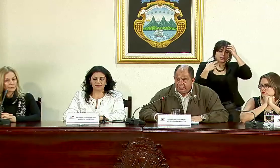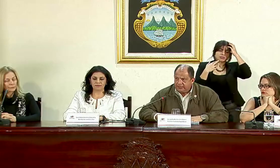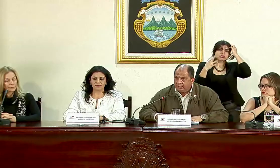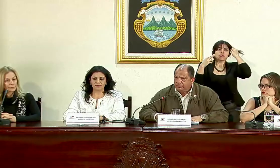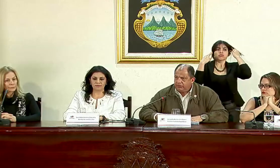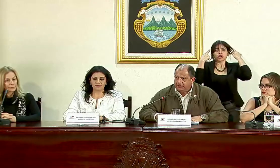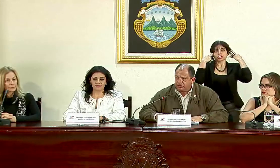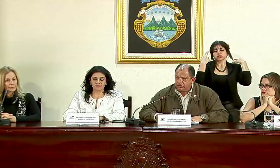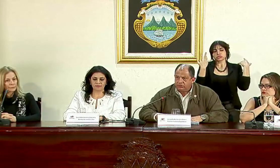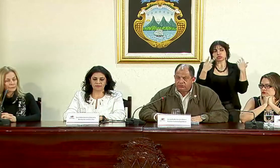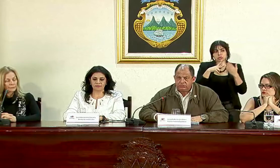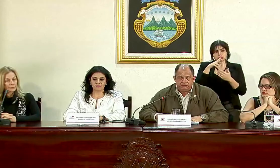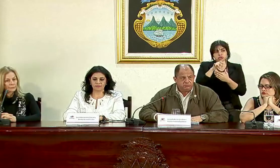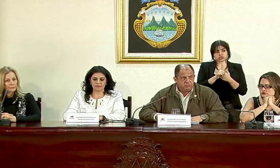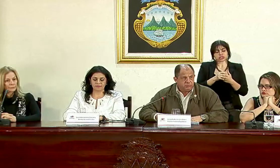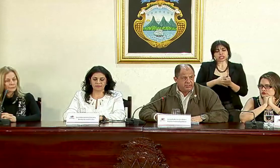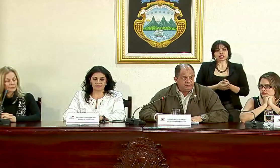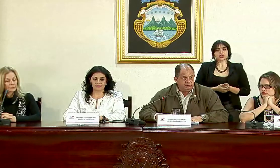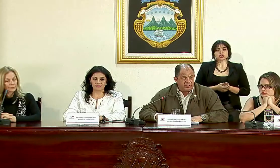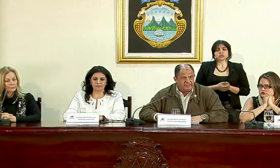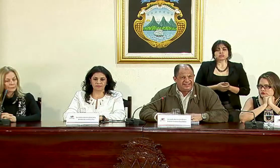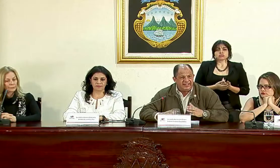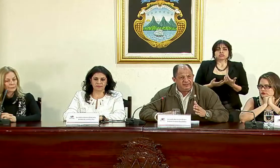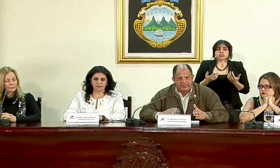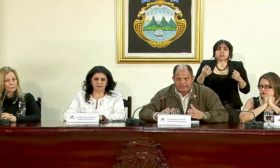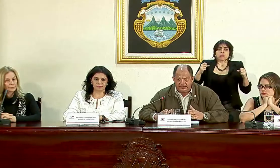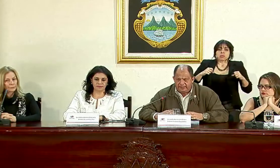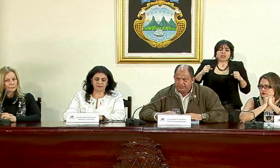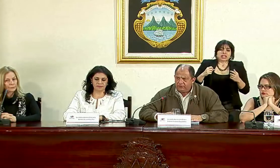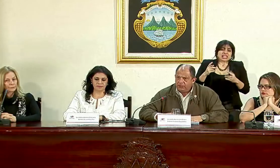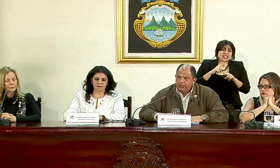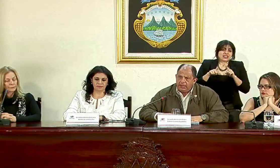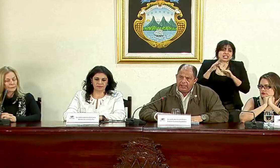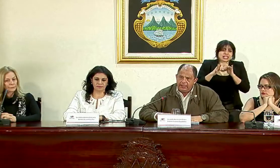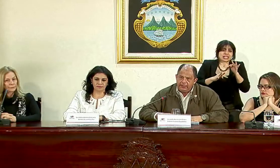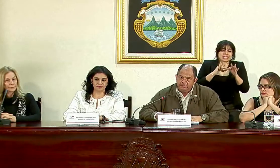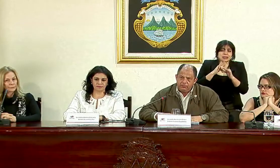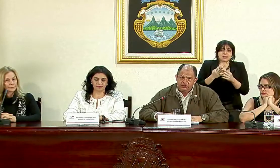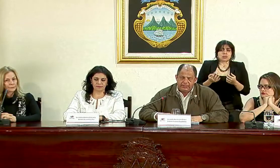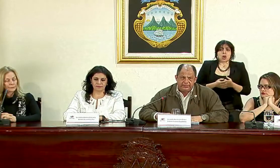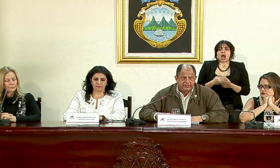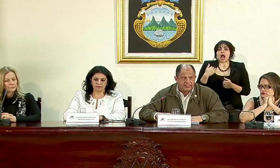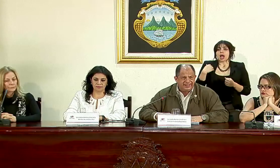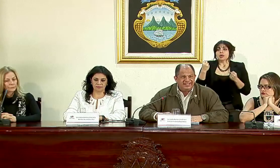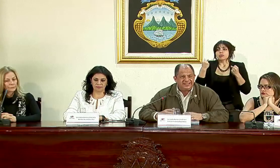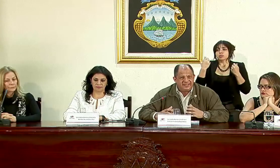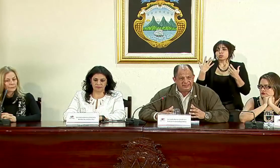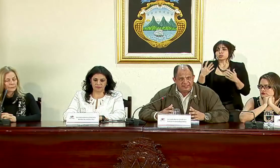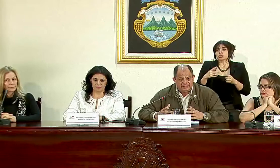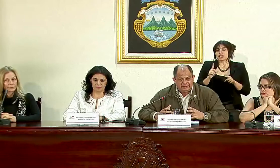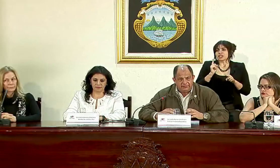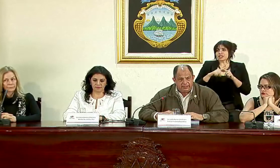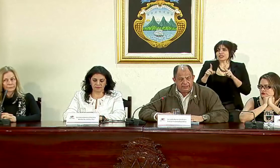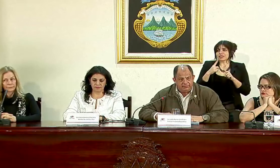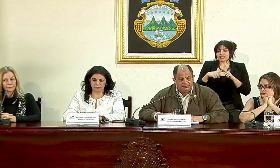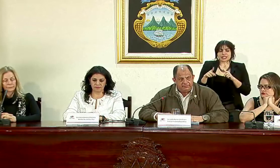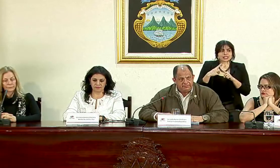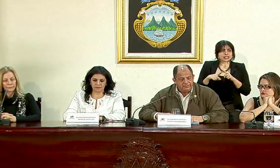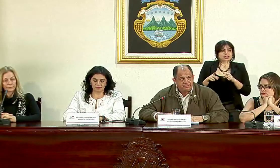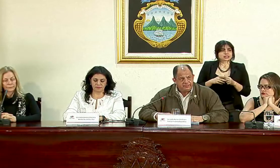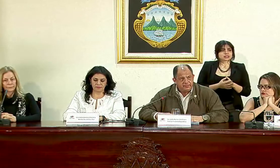razonabilidad del proyecto pueden ser de diferente tipo hay muchas distintas